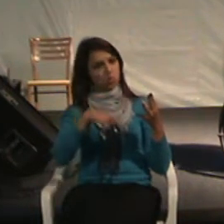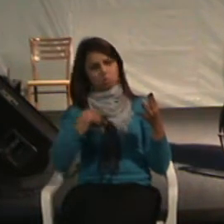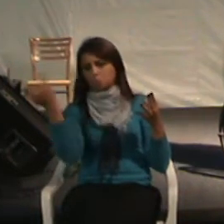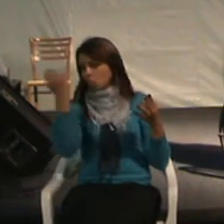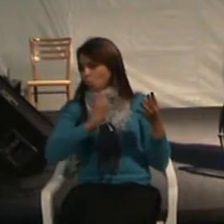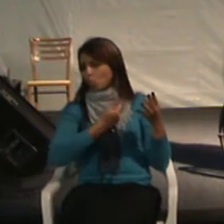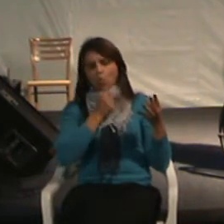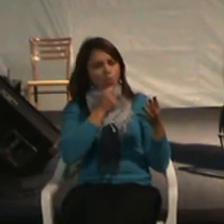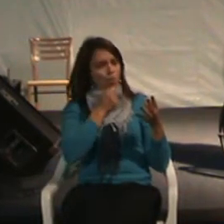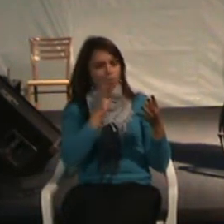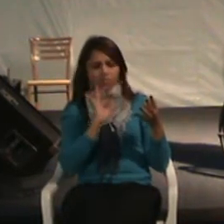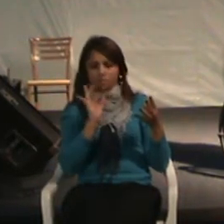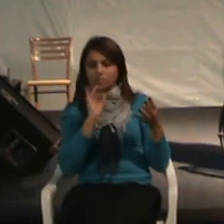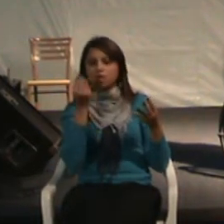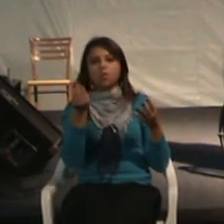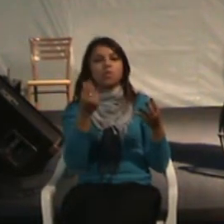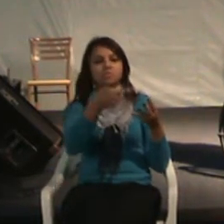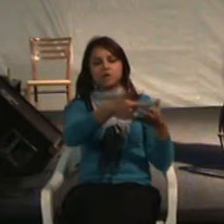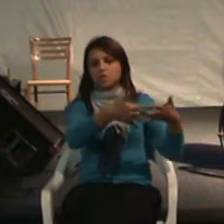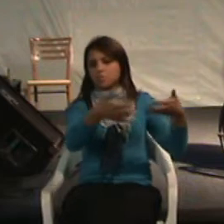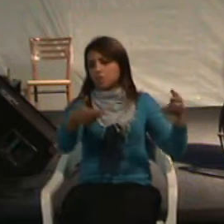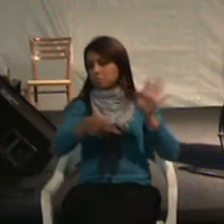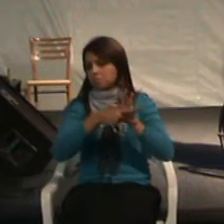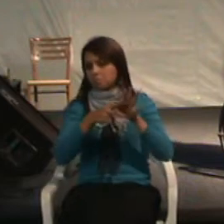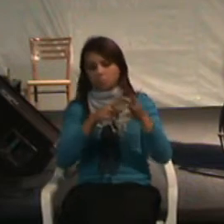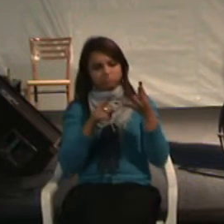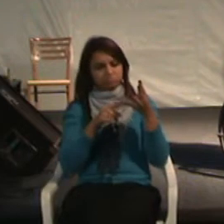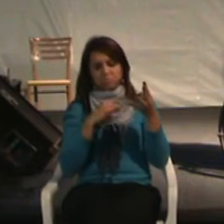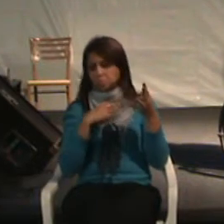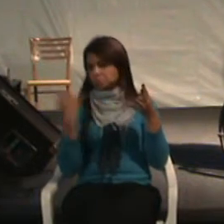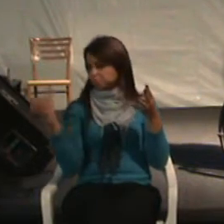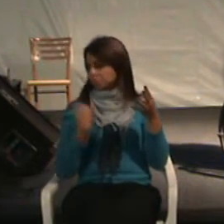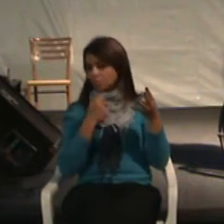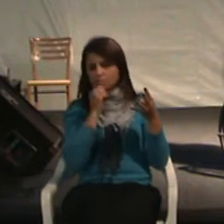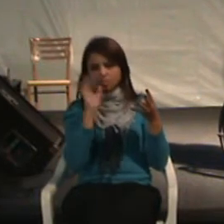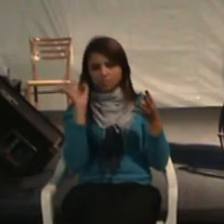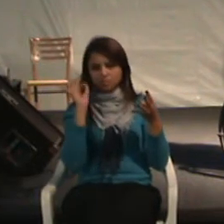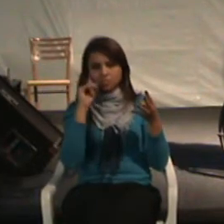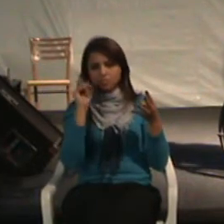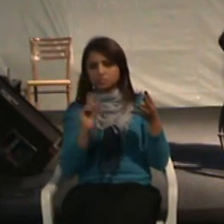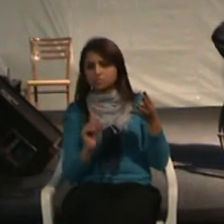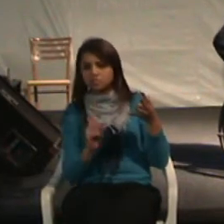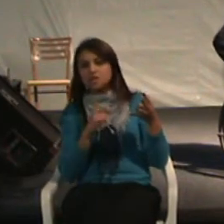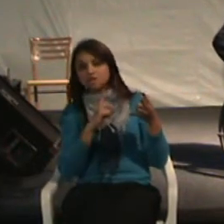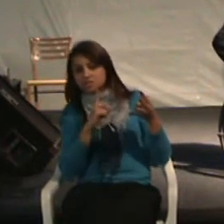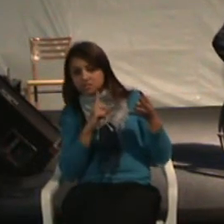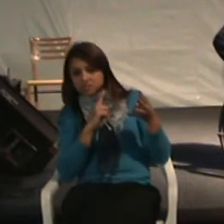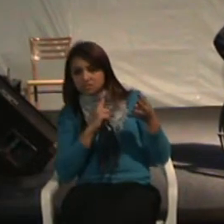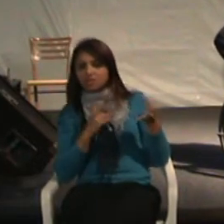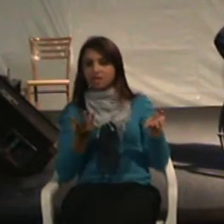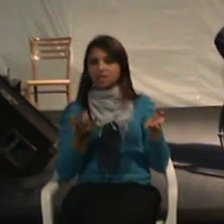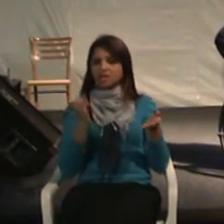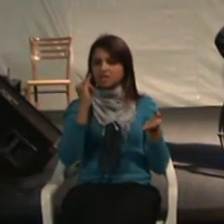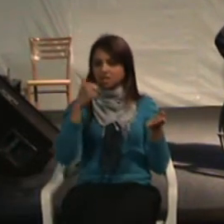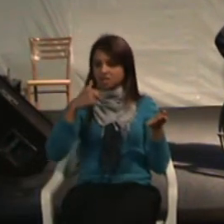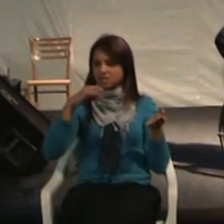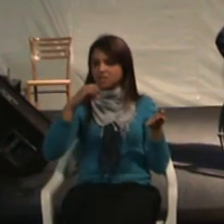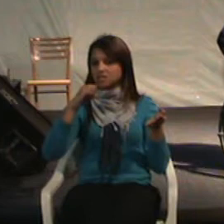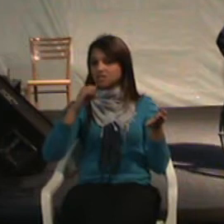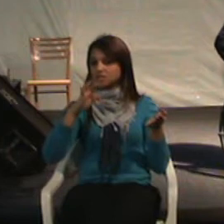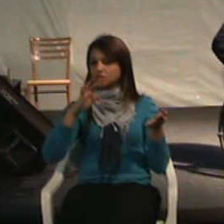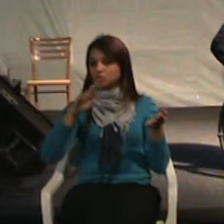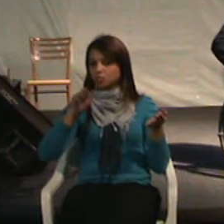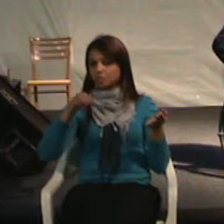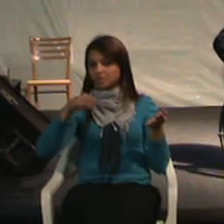como é que é a POPEL na questão instrumental. Se tem instrumental adequado para o recebimento de pessoas com